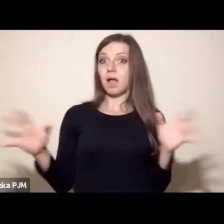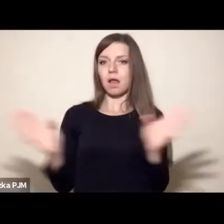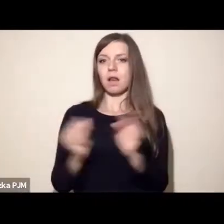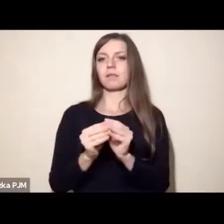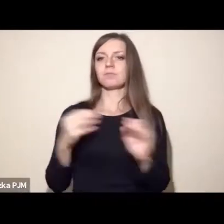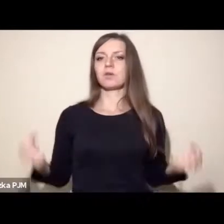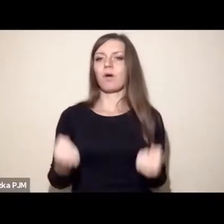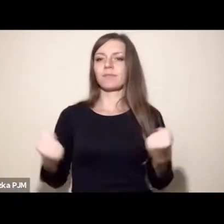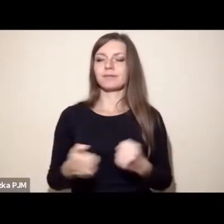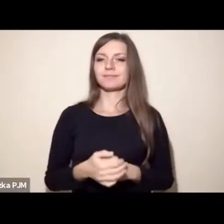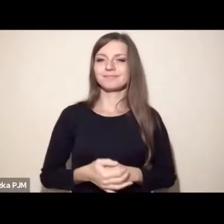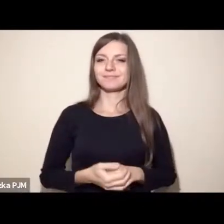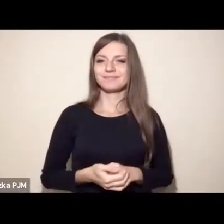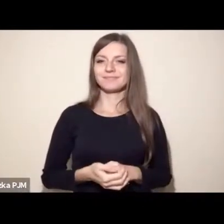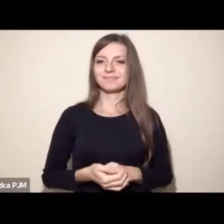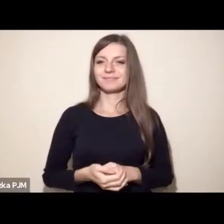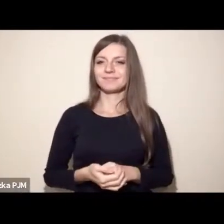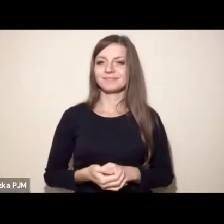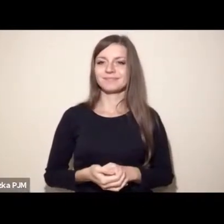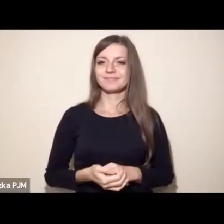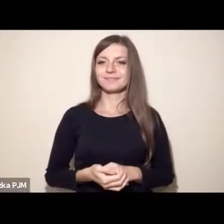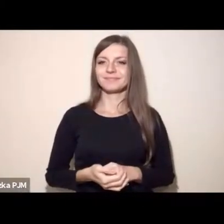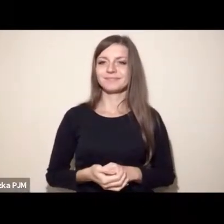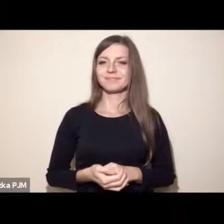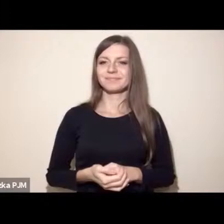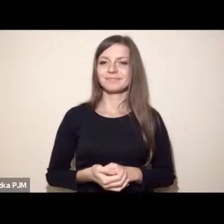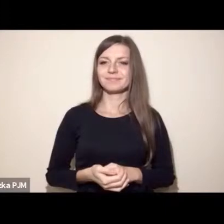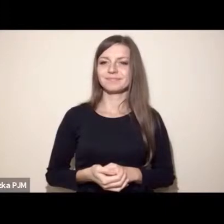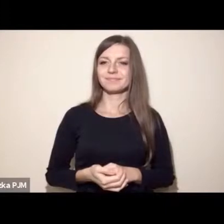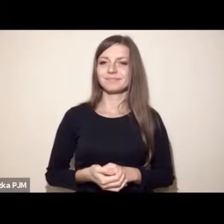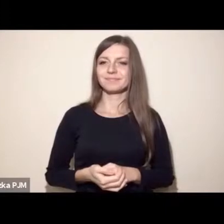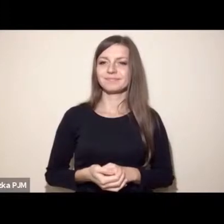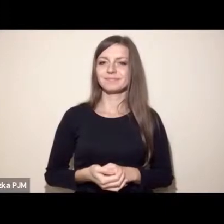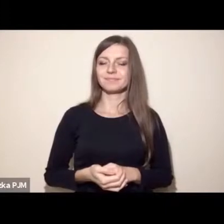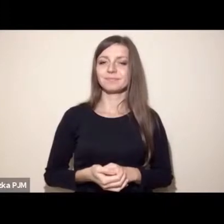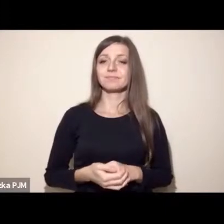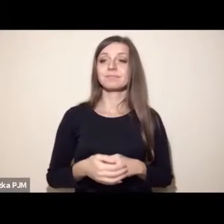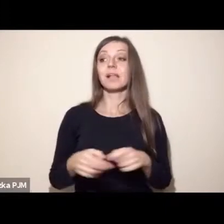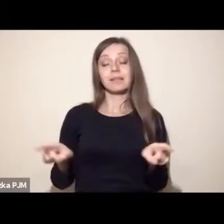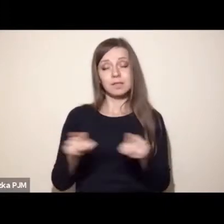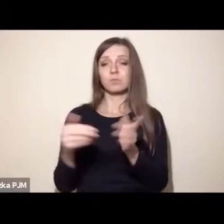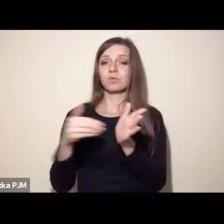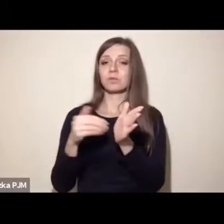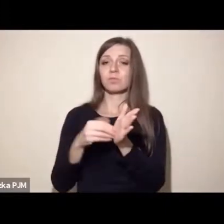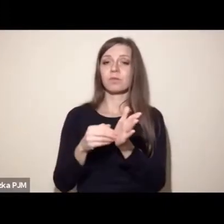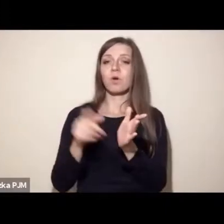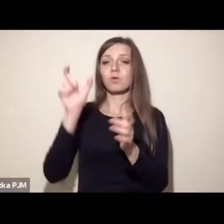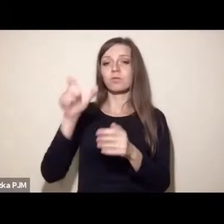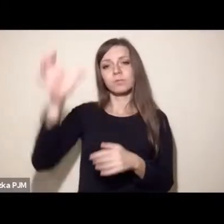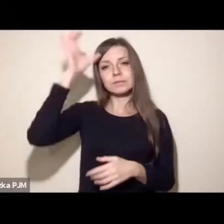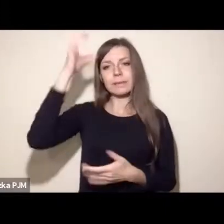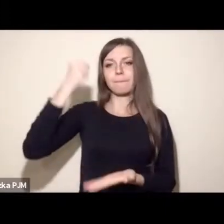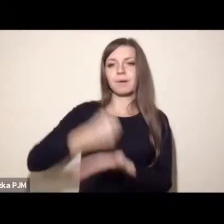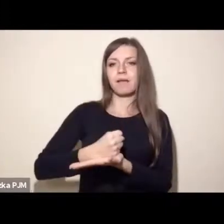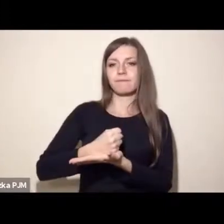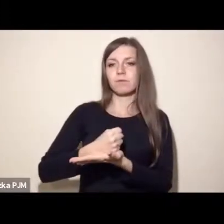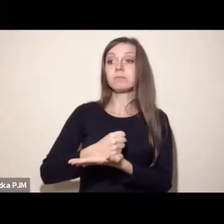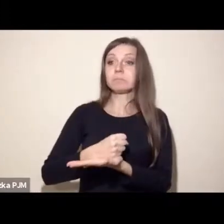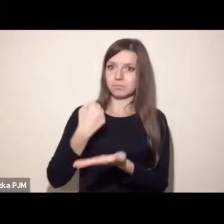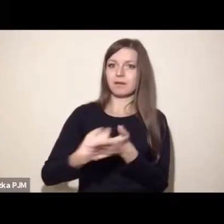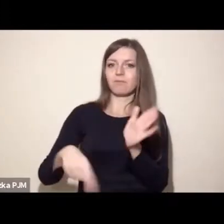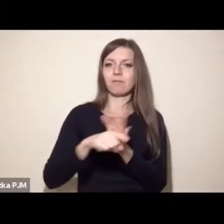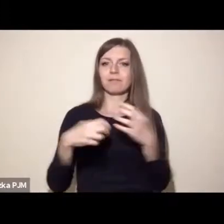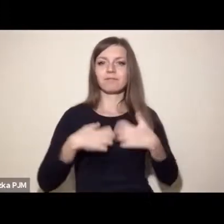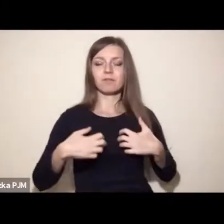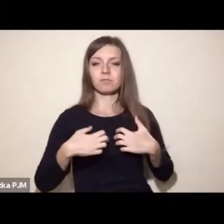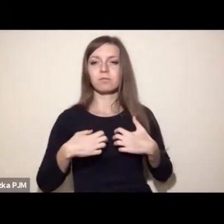I potrzebujemy zarówno aktywistów takich rozumianych w sposób tradycyjny, ale też prawników, prawników działających dla zwierząt. Potrzebujemy